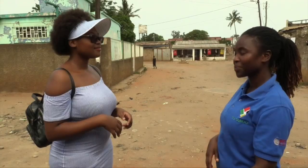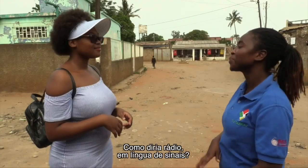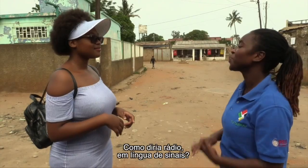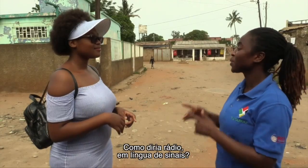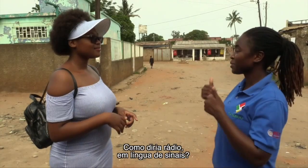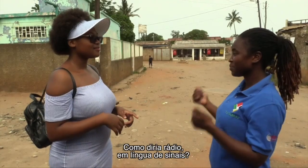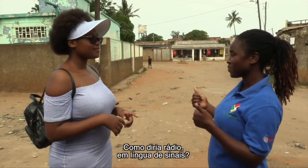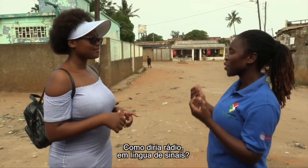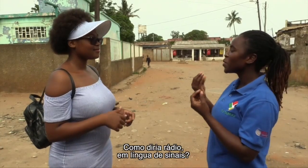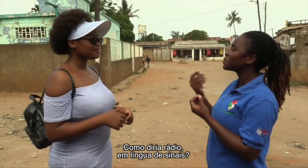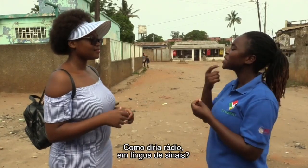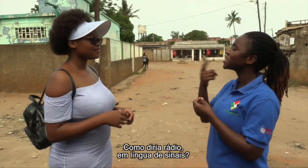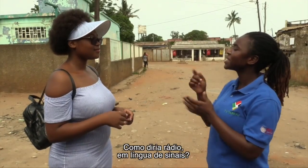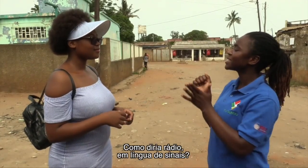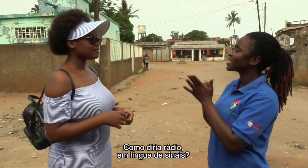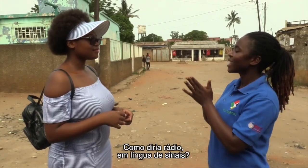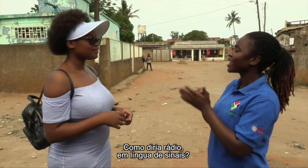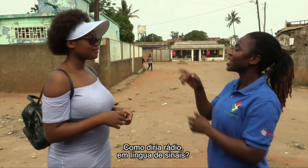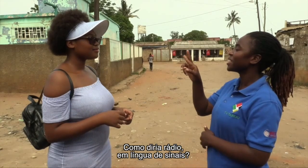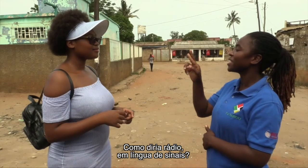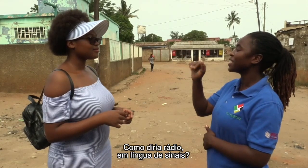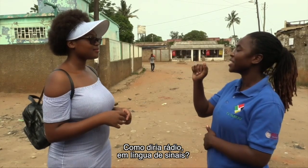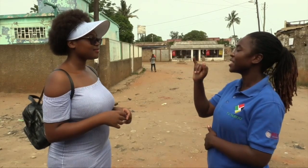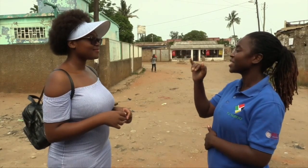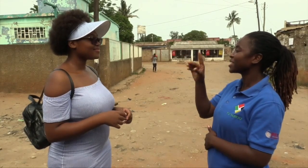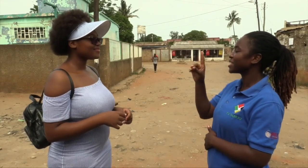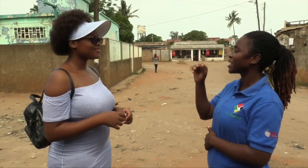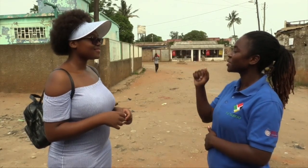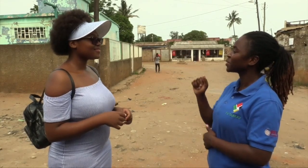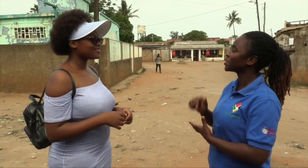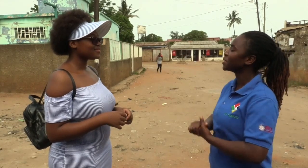como diria rádio em língua de sinais